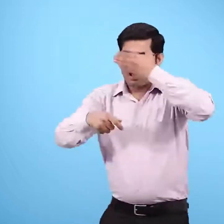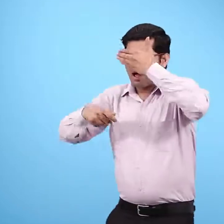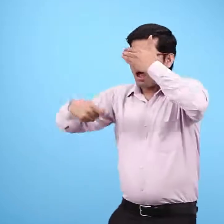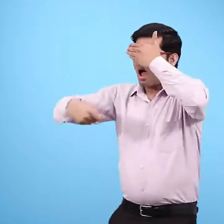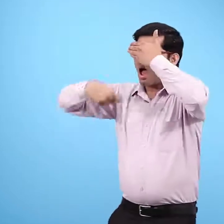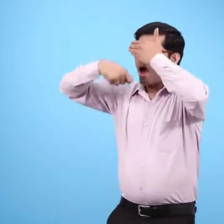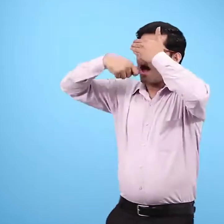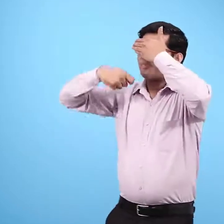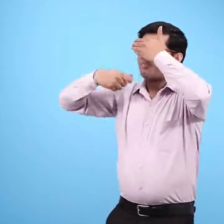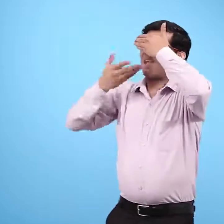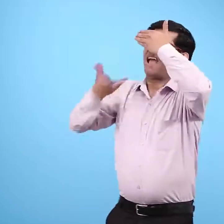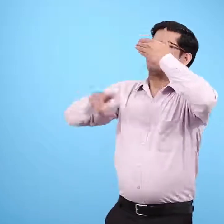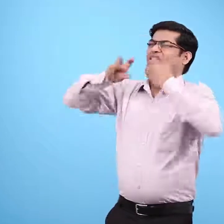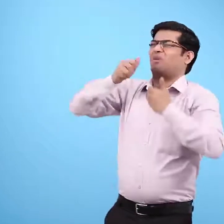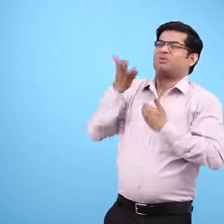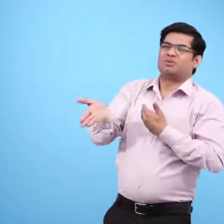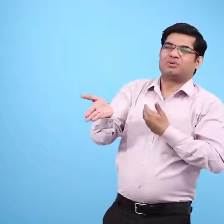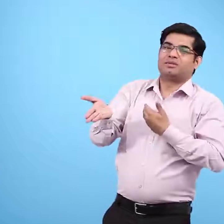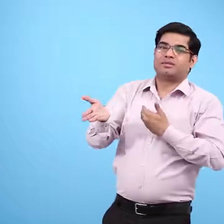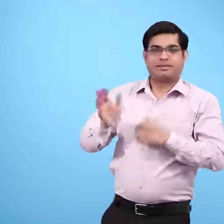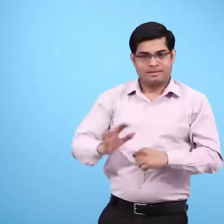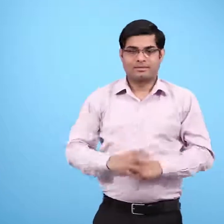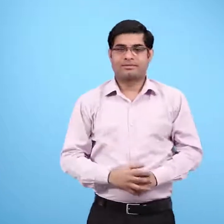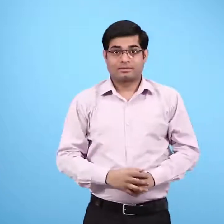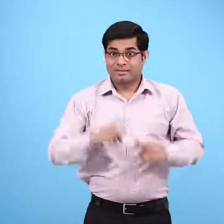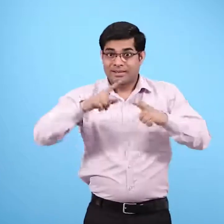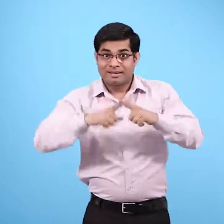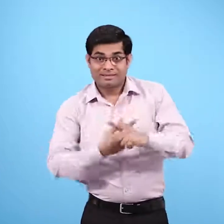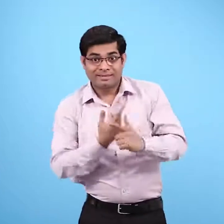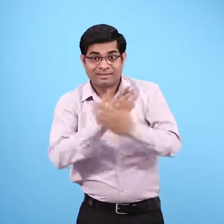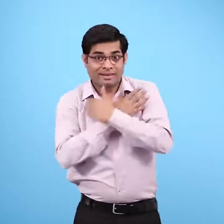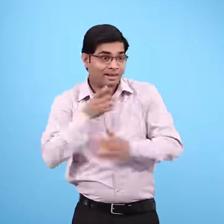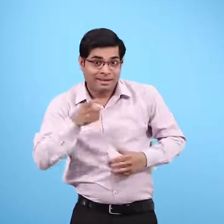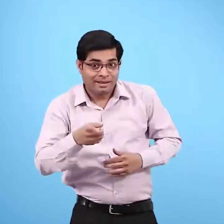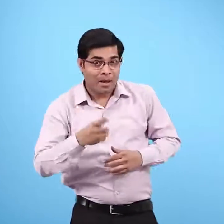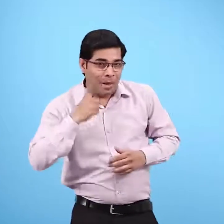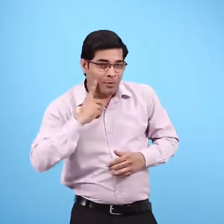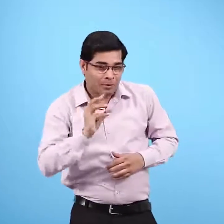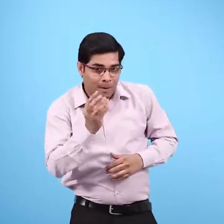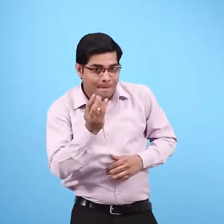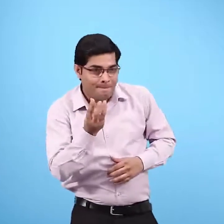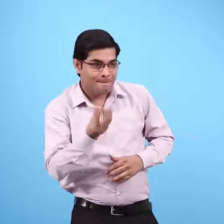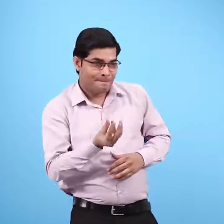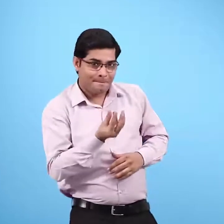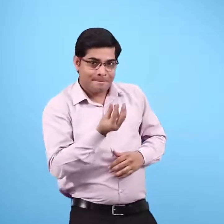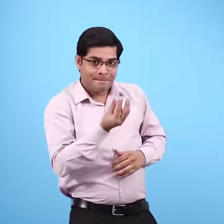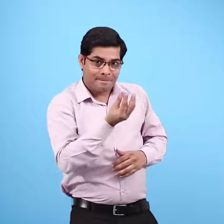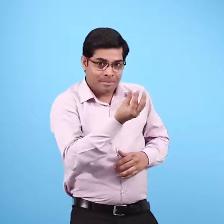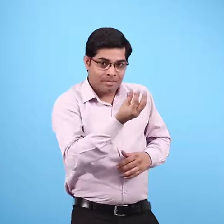चखाई खटा नीवू जुम्पा फट से बोली फिर जुलन ने गुड की